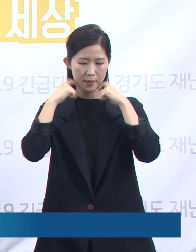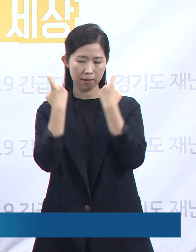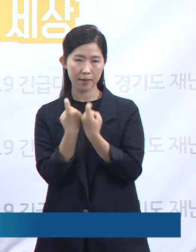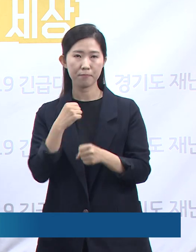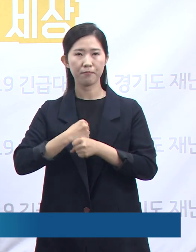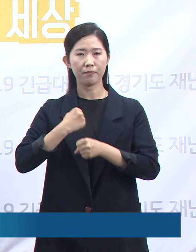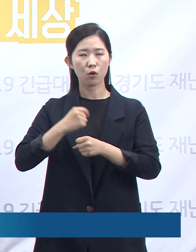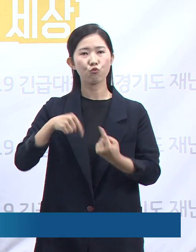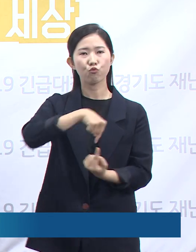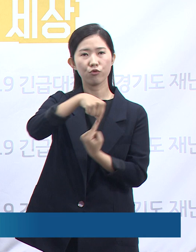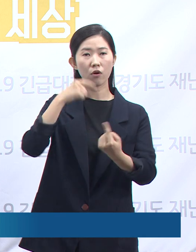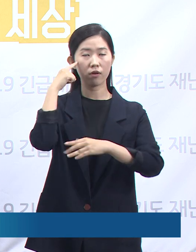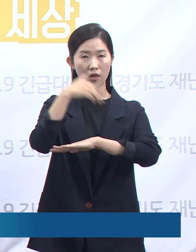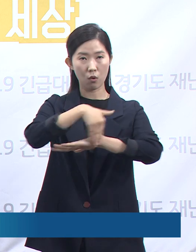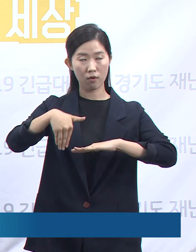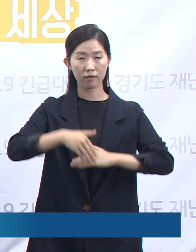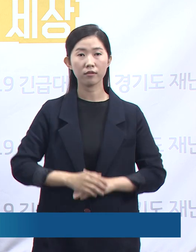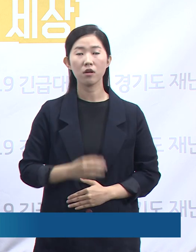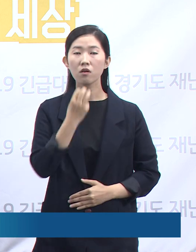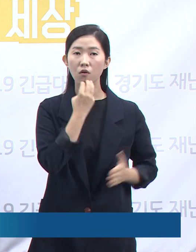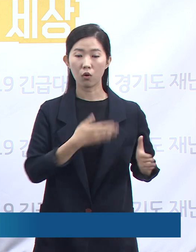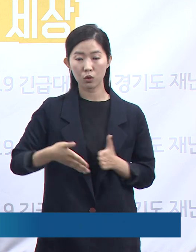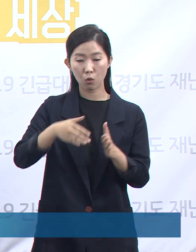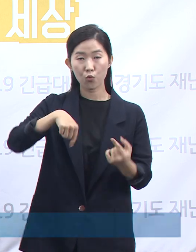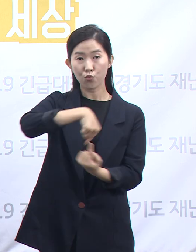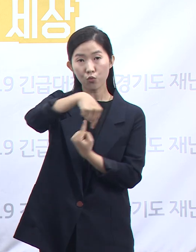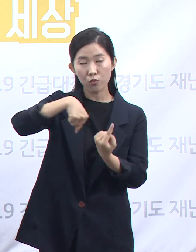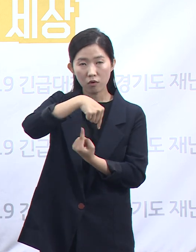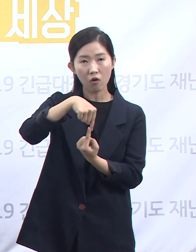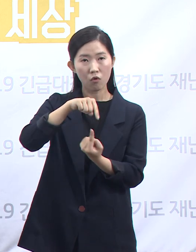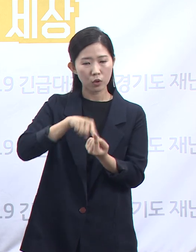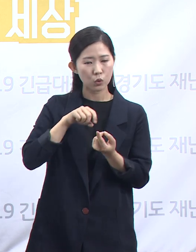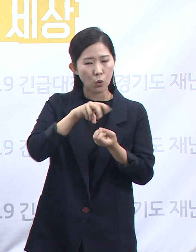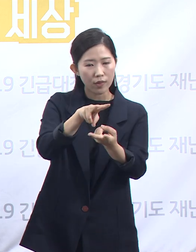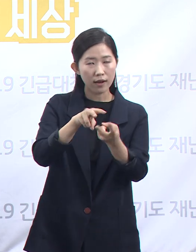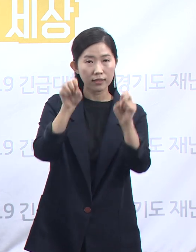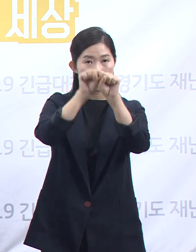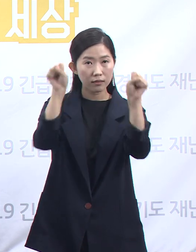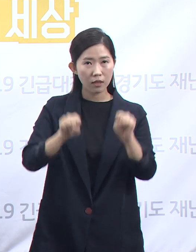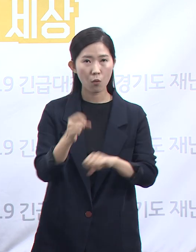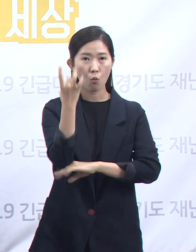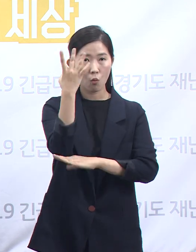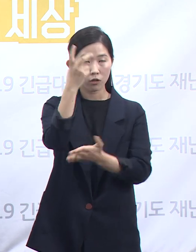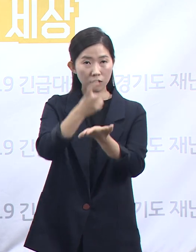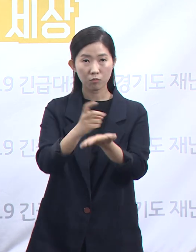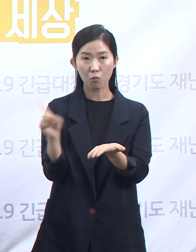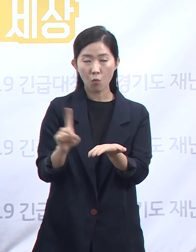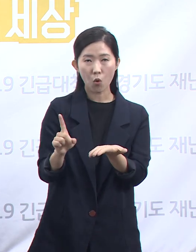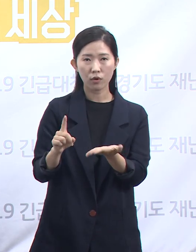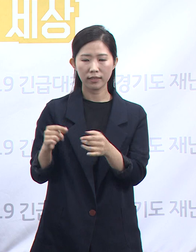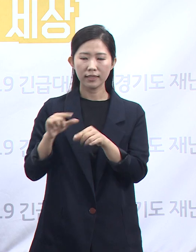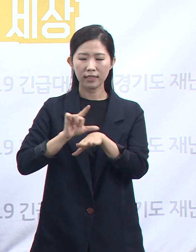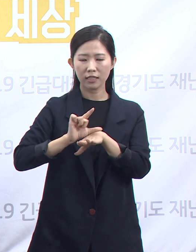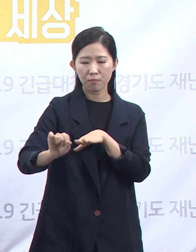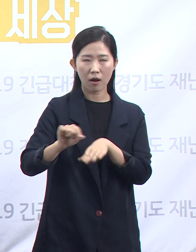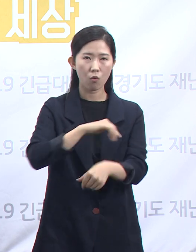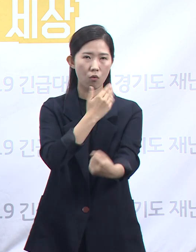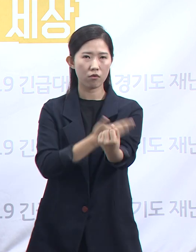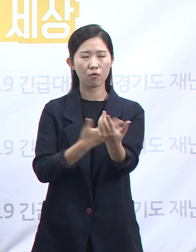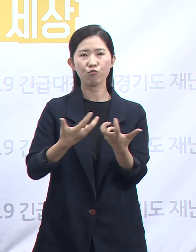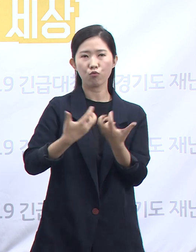경기도가 운영하는 조달시스템의 원칙은 지방분권, 지방재정독립,